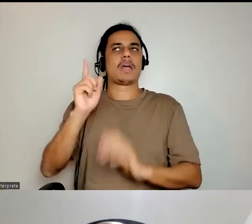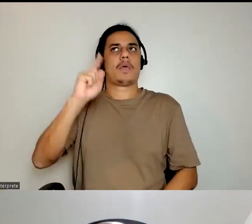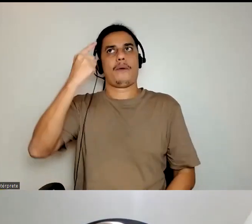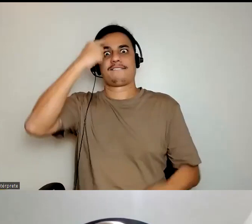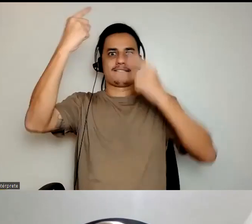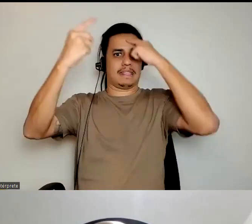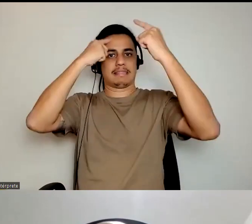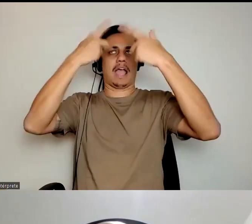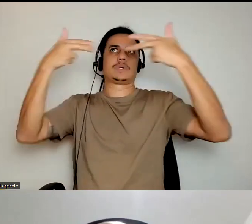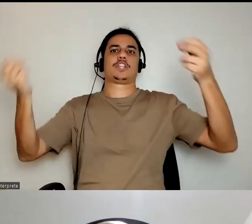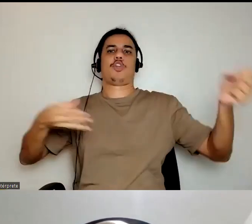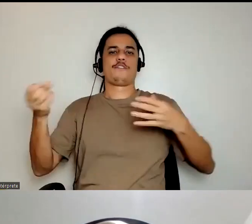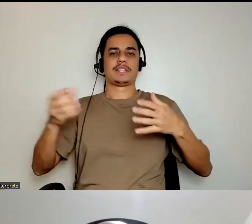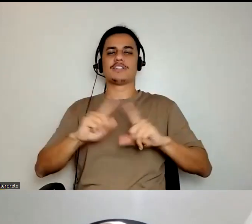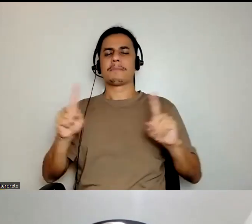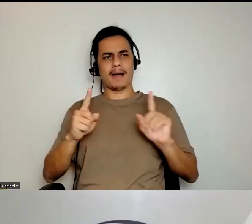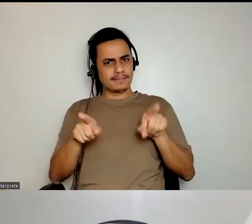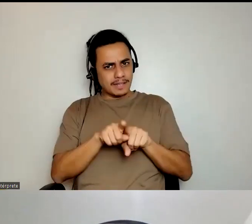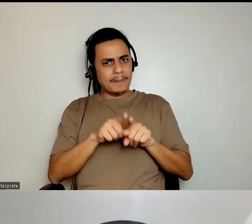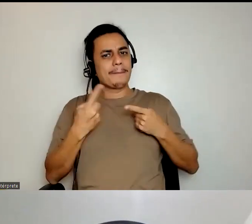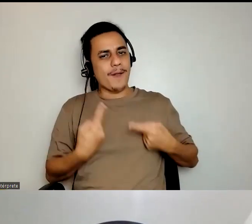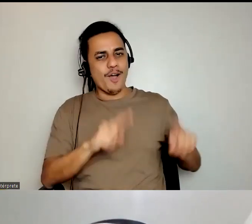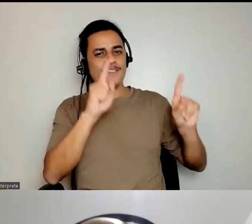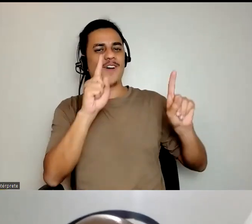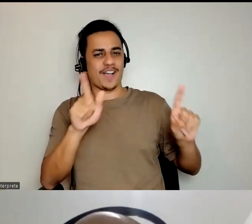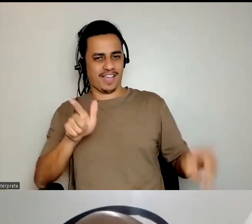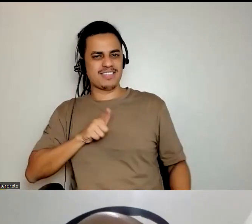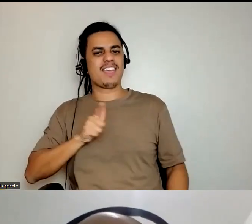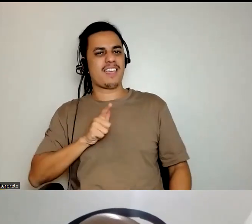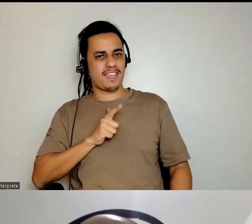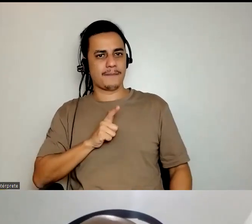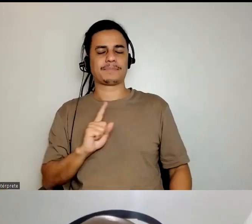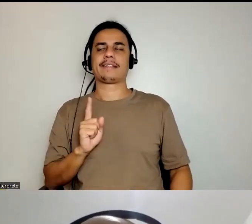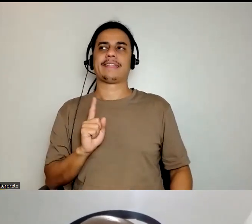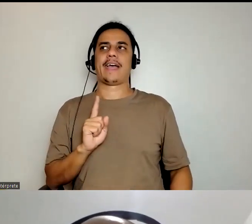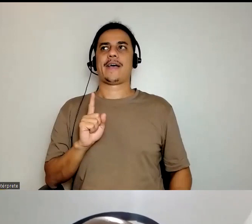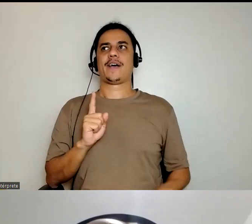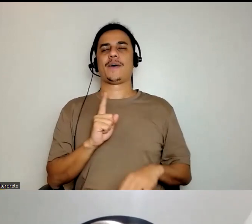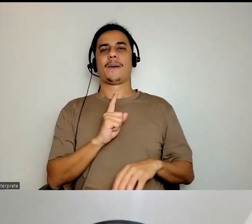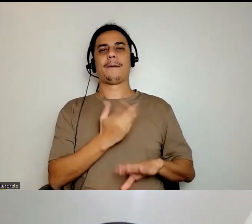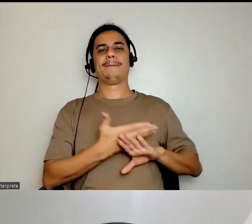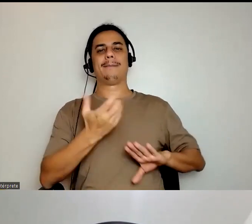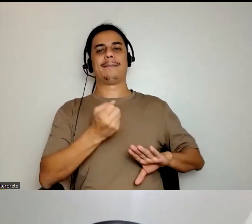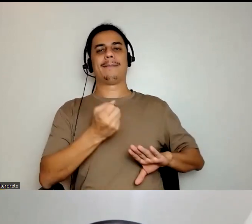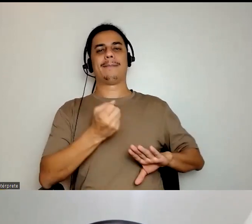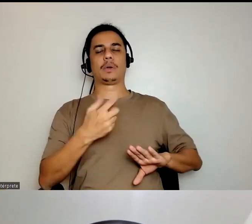muita novidade, mas, assim, e também sem, não de não ferir o ego da branquitude, mas